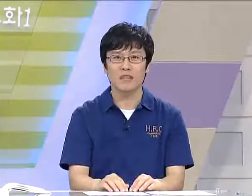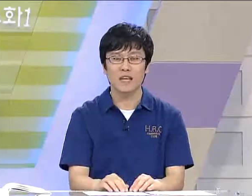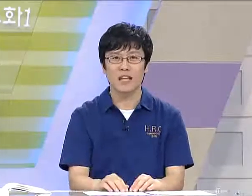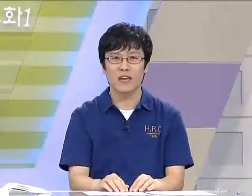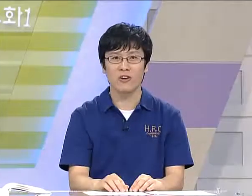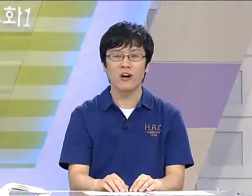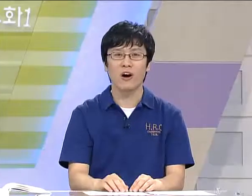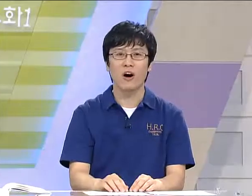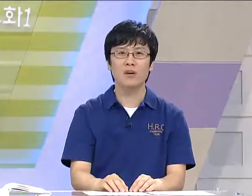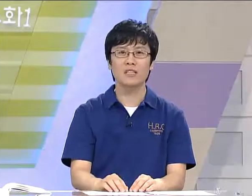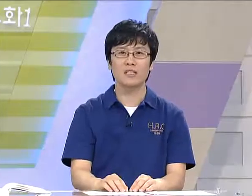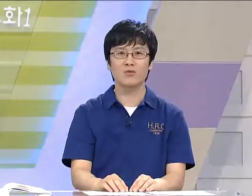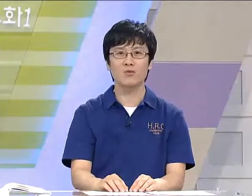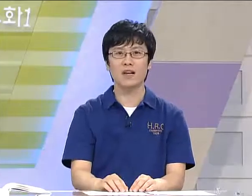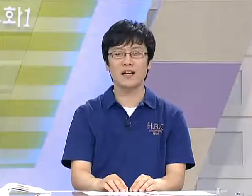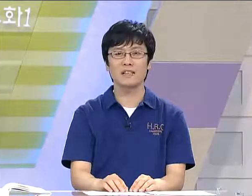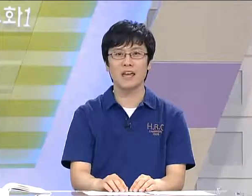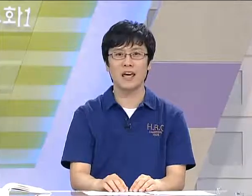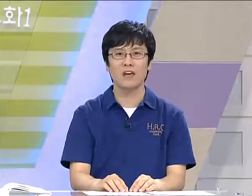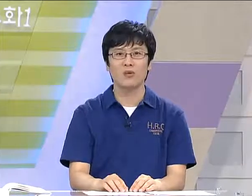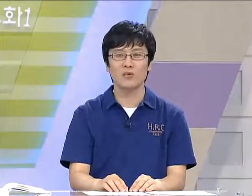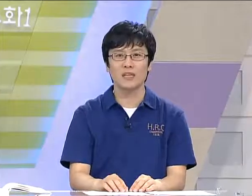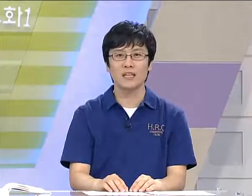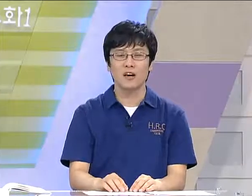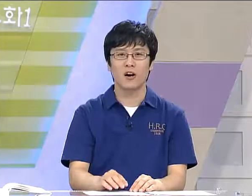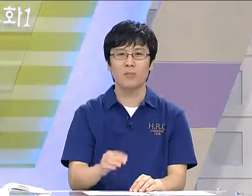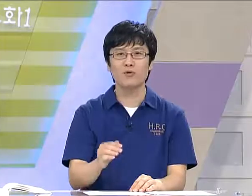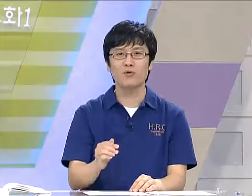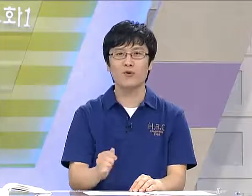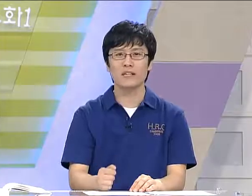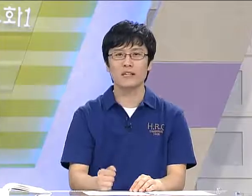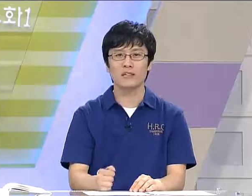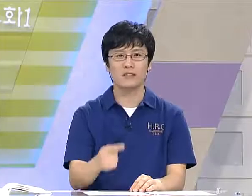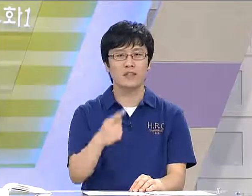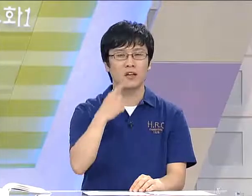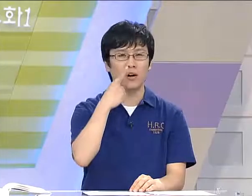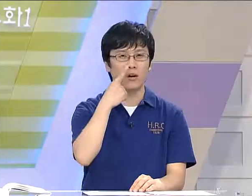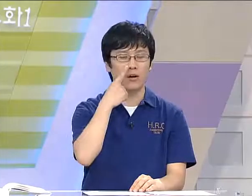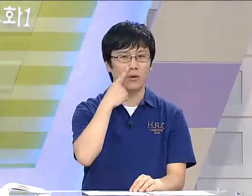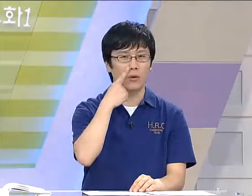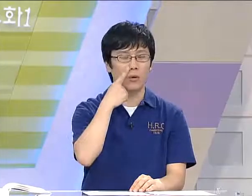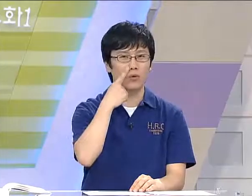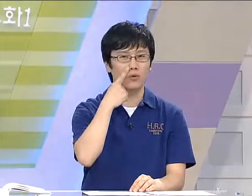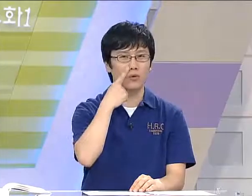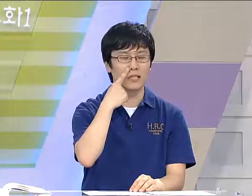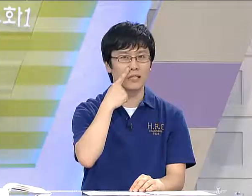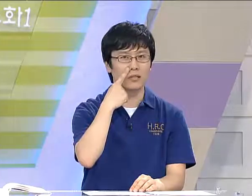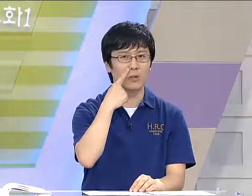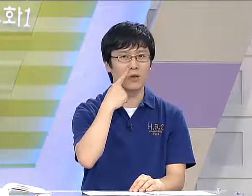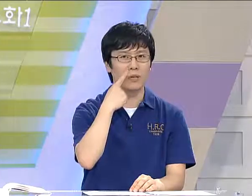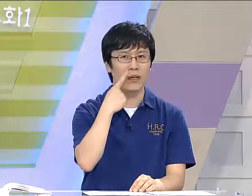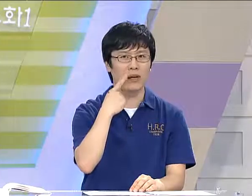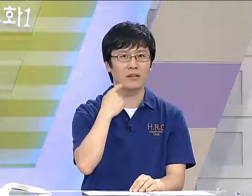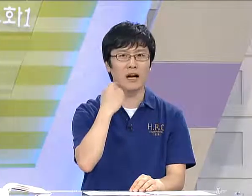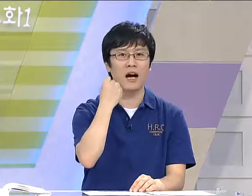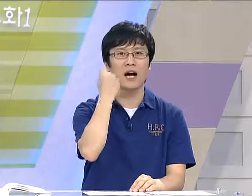수 있겠네요. 어머니라는 수화를 할 때 우리 표준 수화에서는 오른손 일지를 코 옆에 대었다가